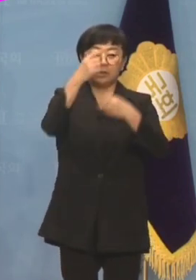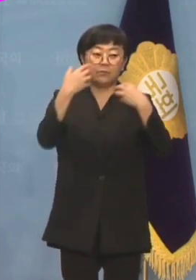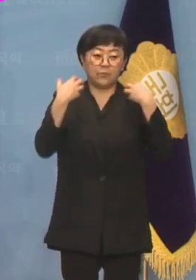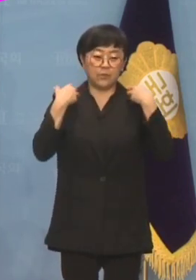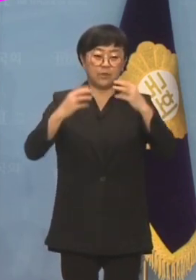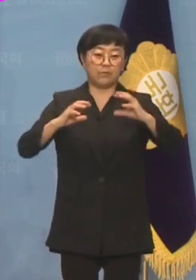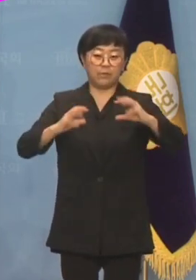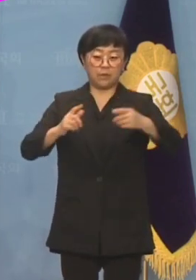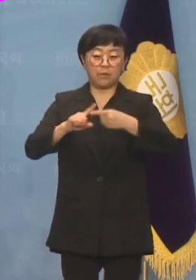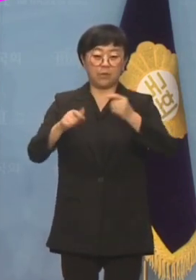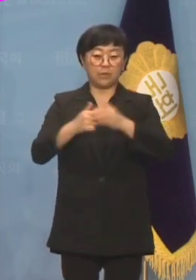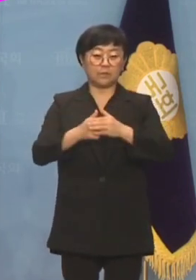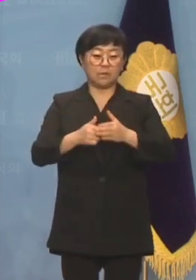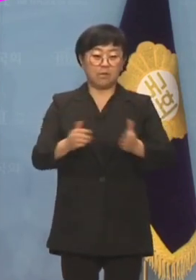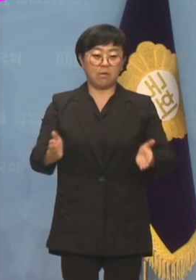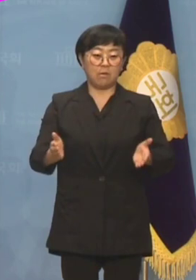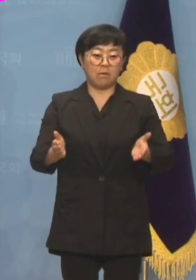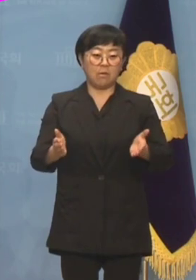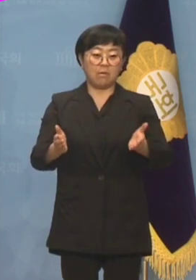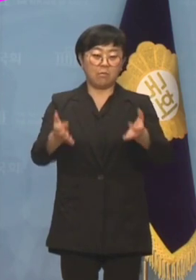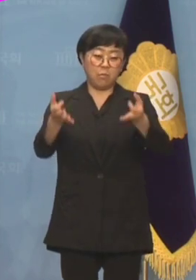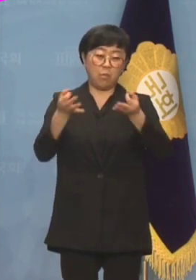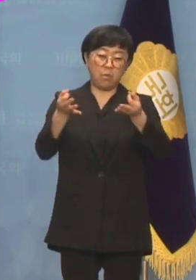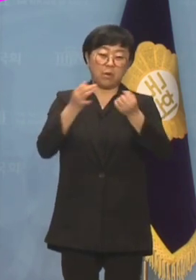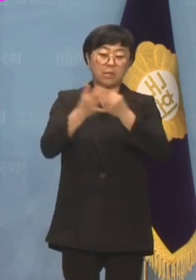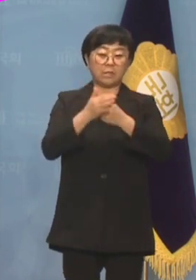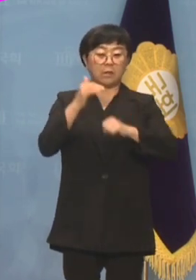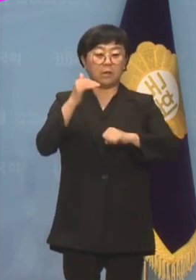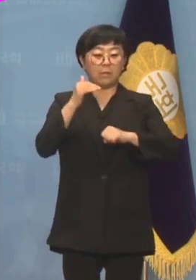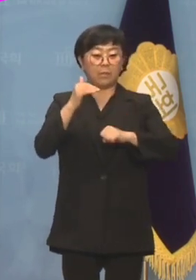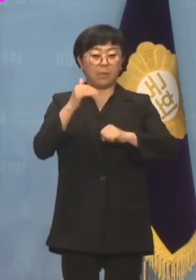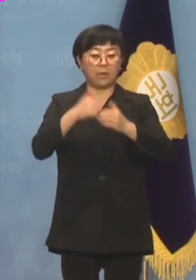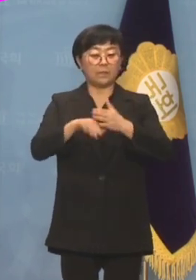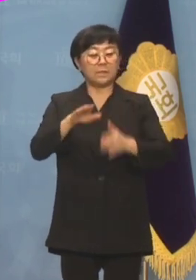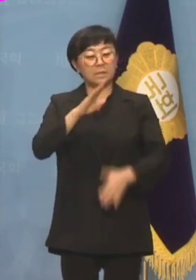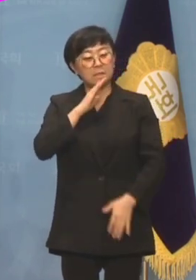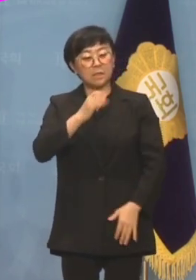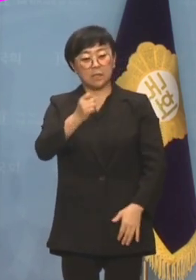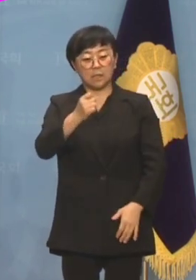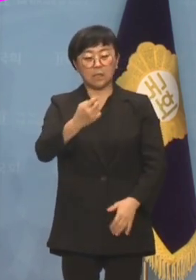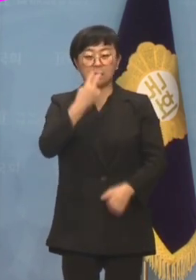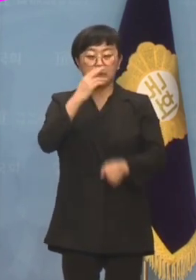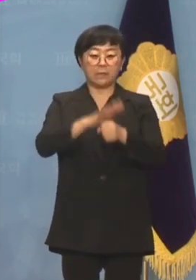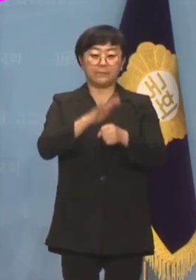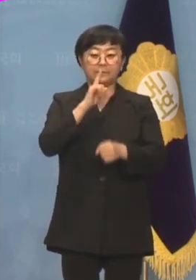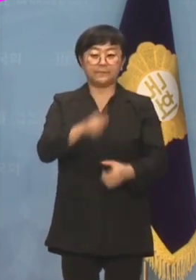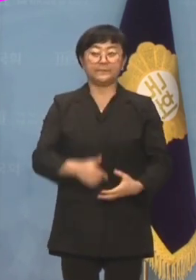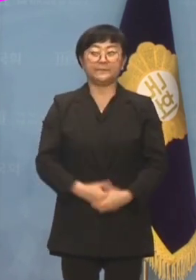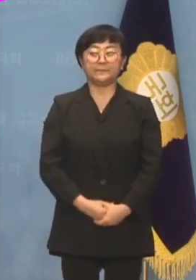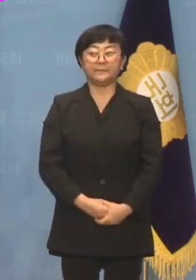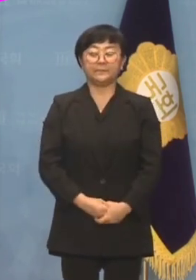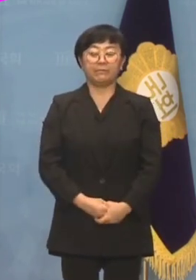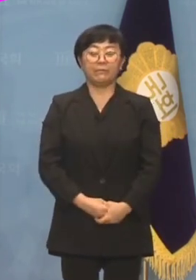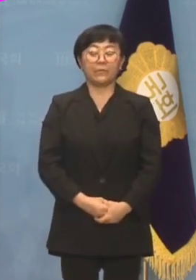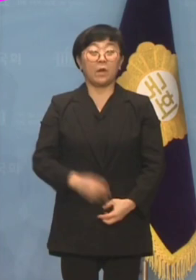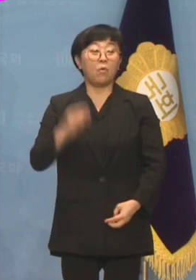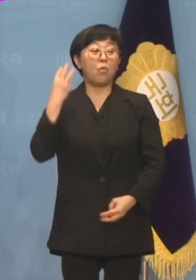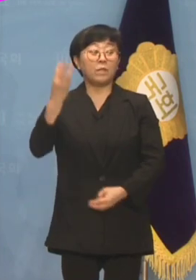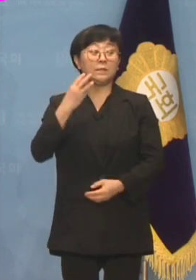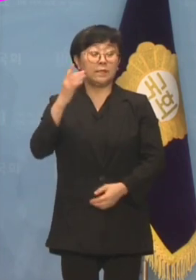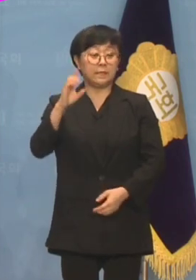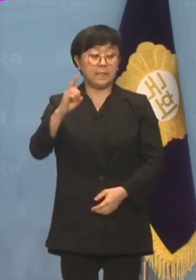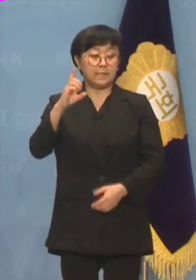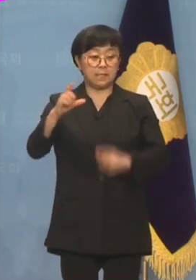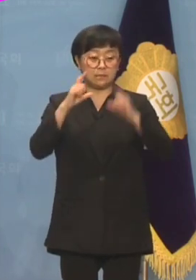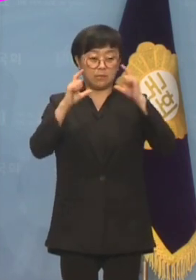정부의 외교를 호갱외교라 폄훼한 대목에서는 실소를 금할 수가 없습니다. 워싱턴